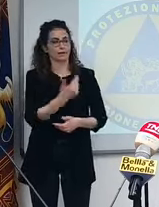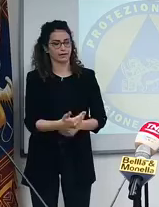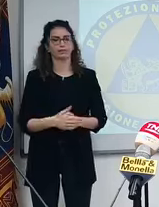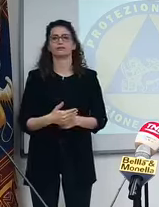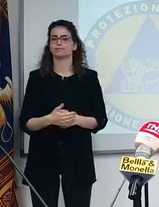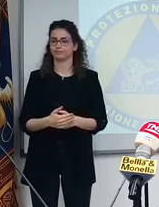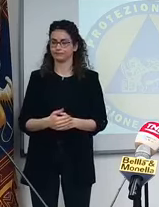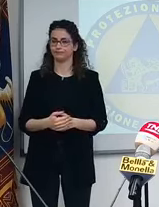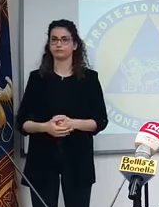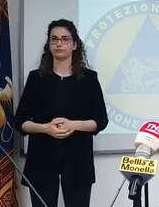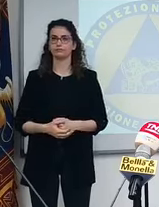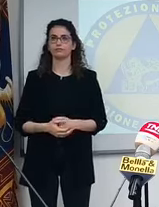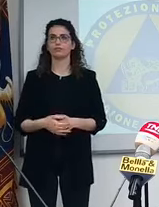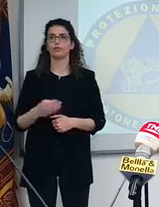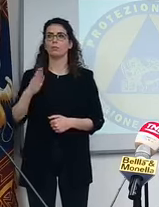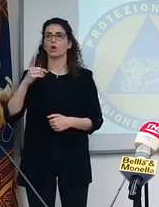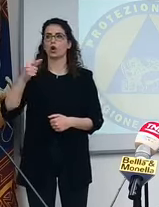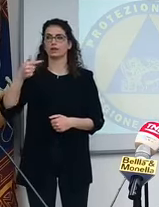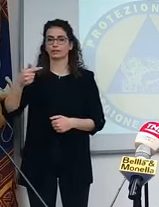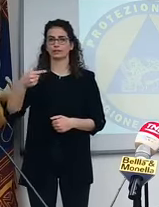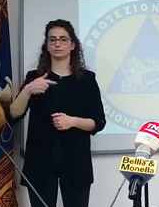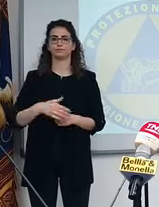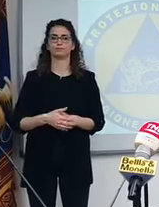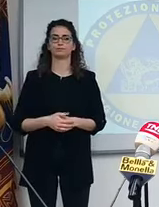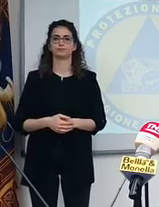Prego. Marco Bonet.